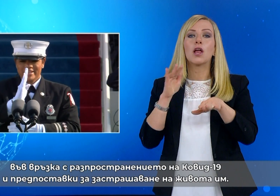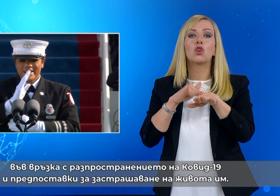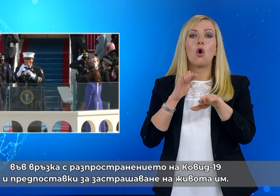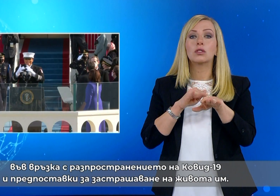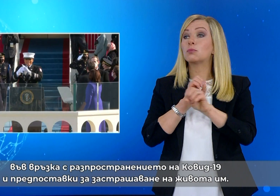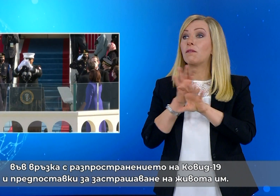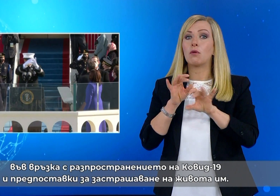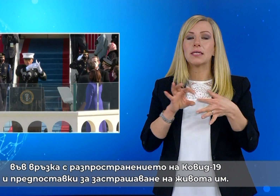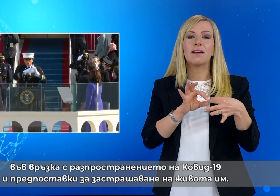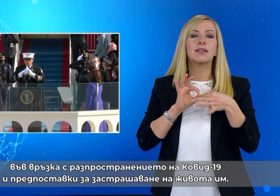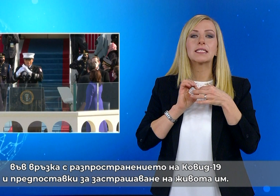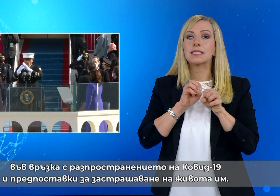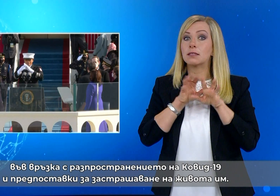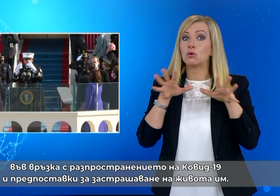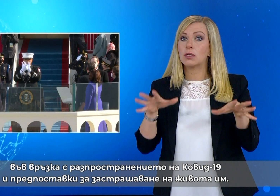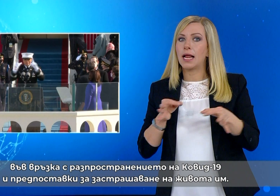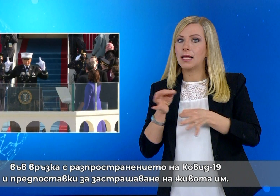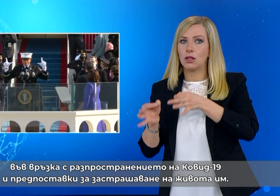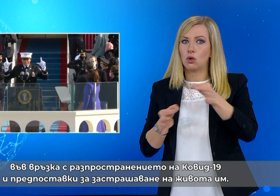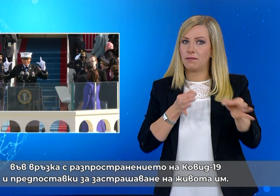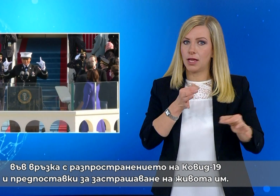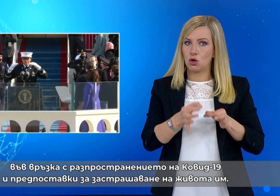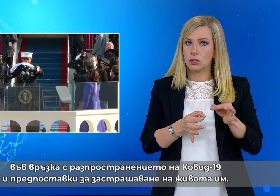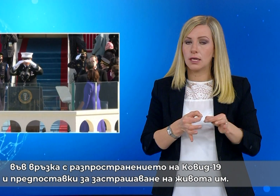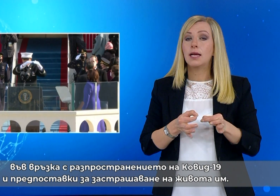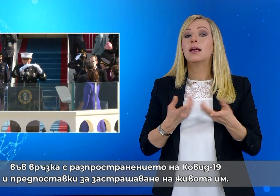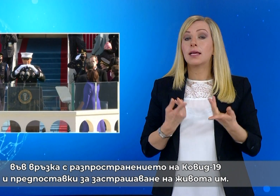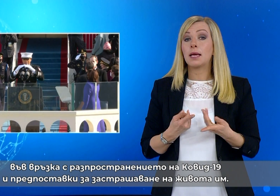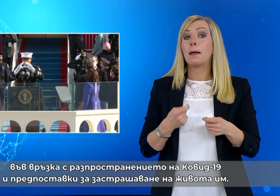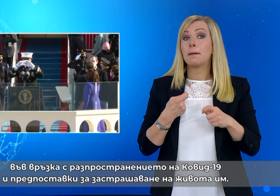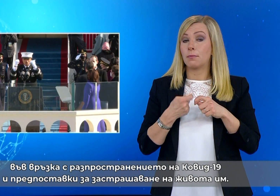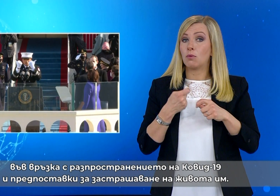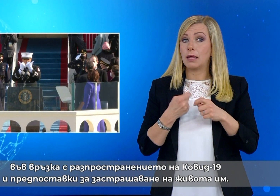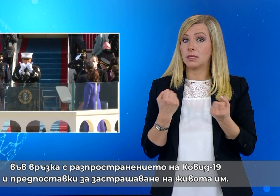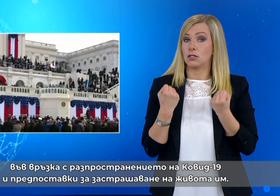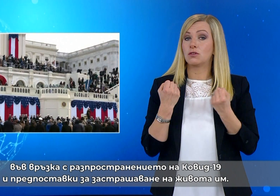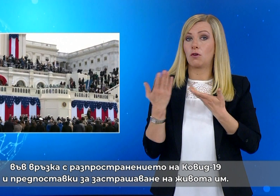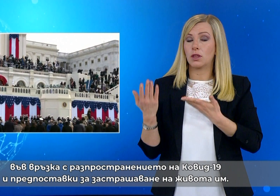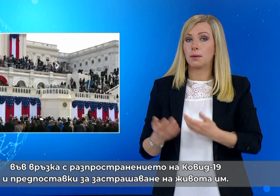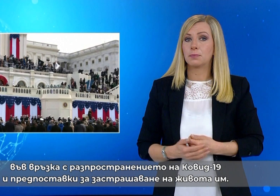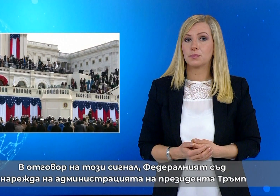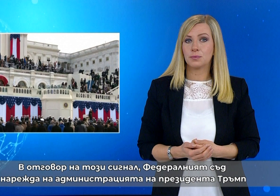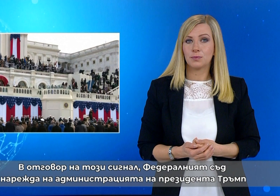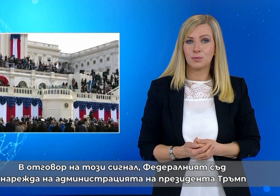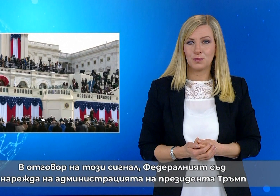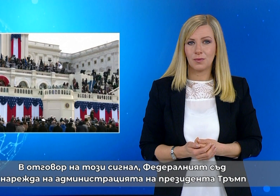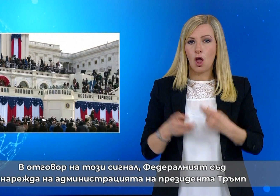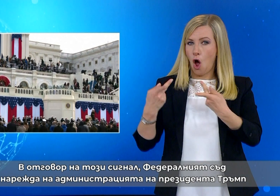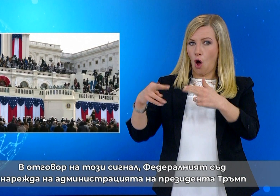разпространението на COVID-19 и предпоставки за застрашаване на живота им. В отговор на този сигнал,